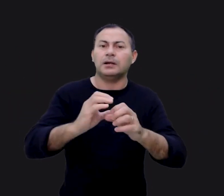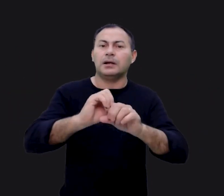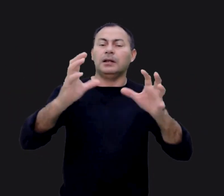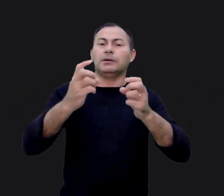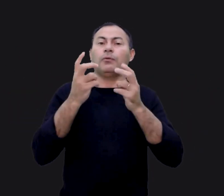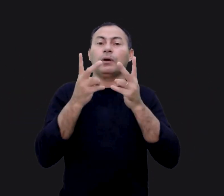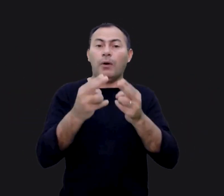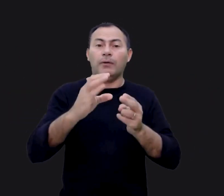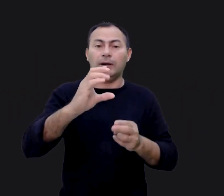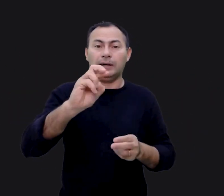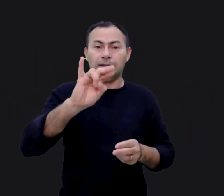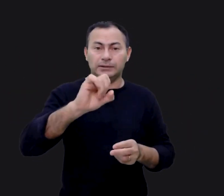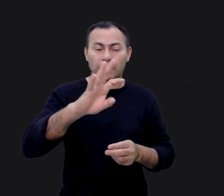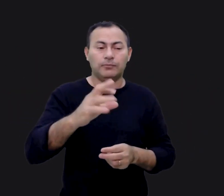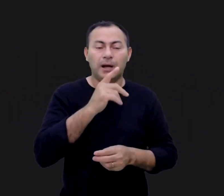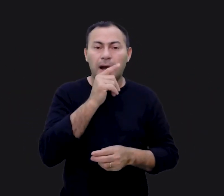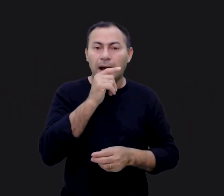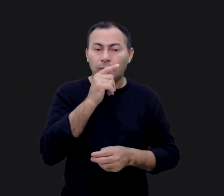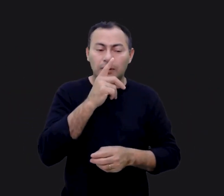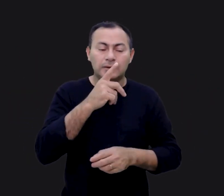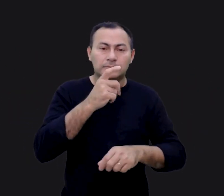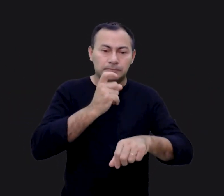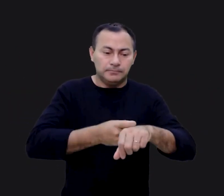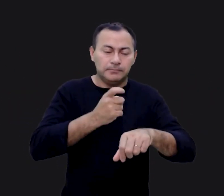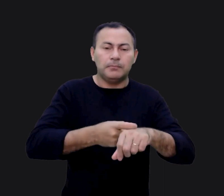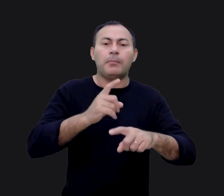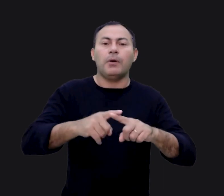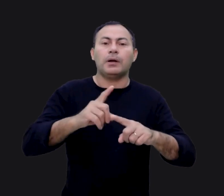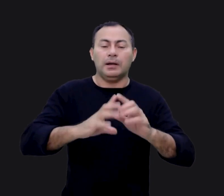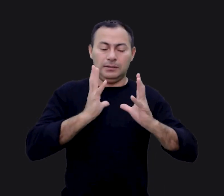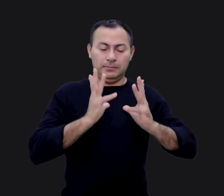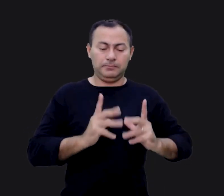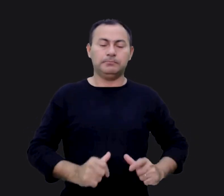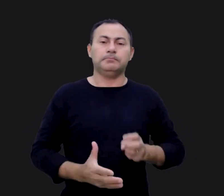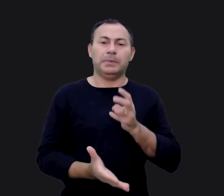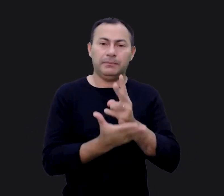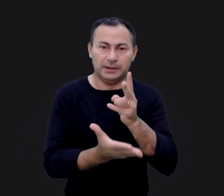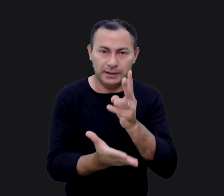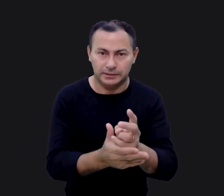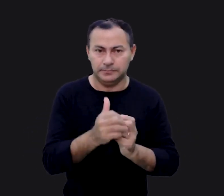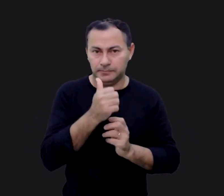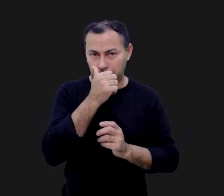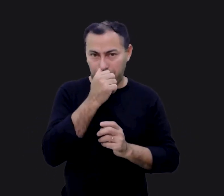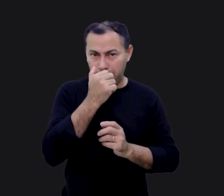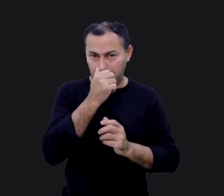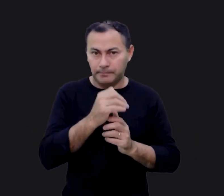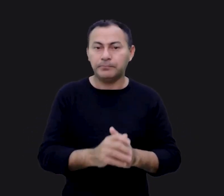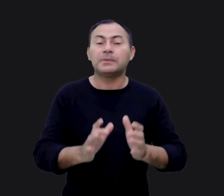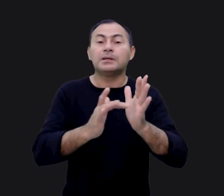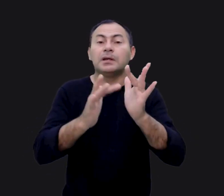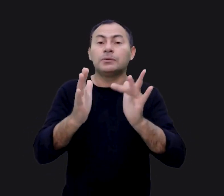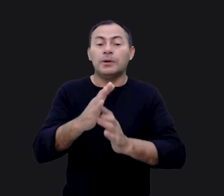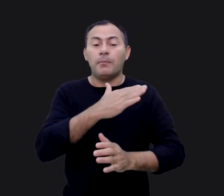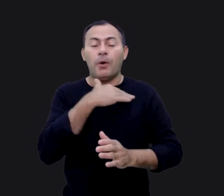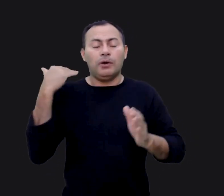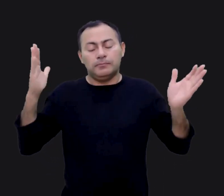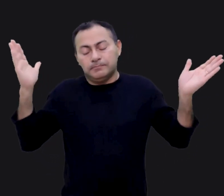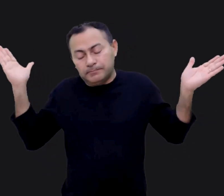Em outras palavras, a água é solidificada, porque a lavagem é permanente. Quando Jesus morreu na cruz e foi ao